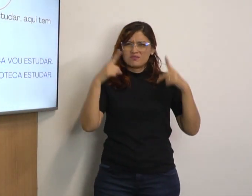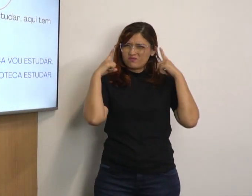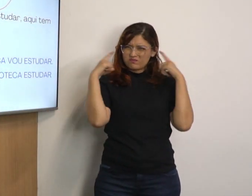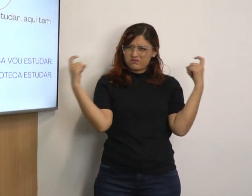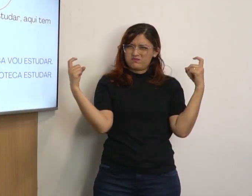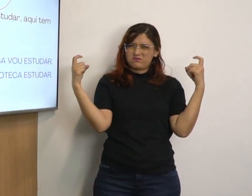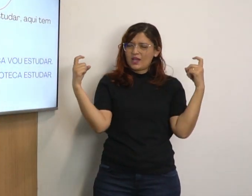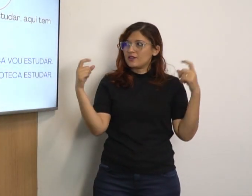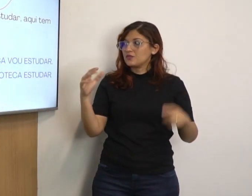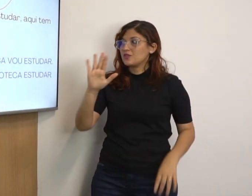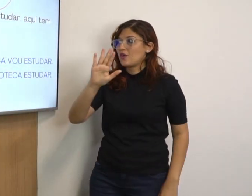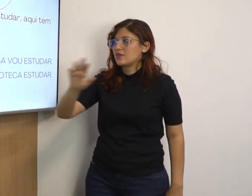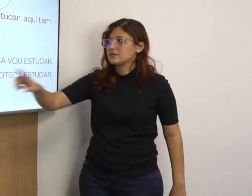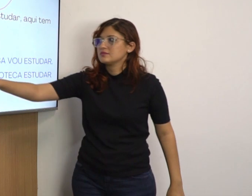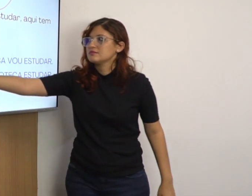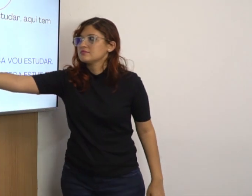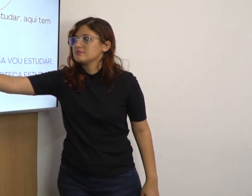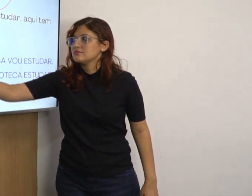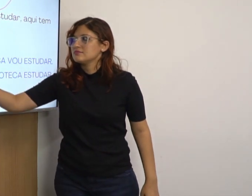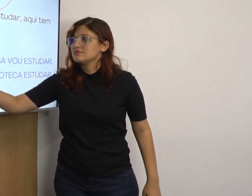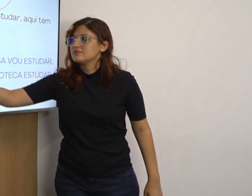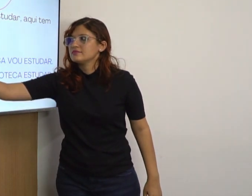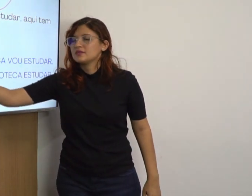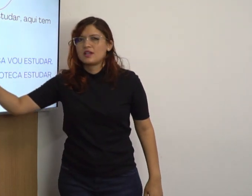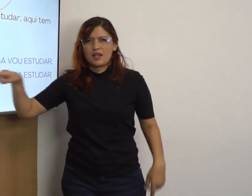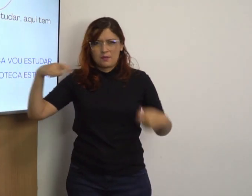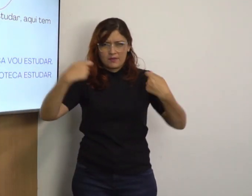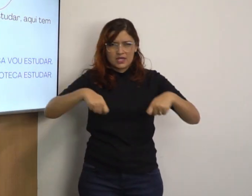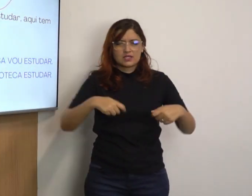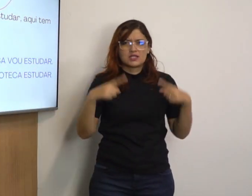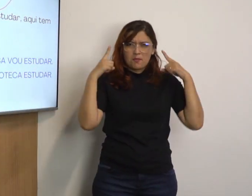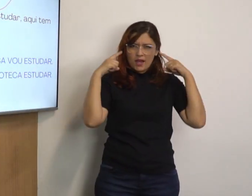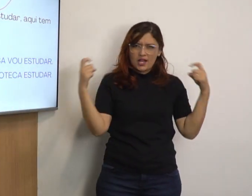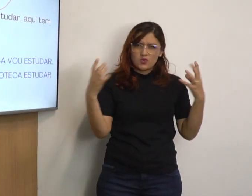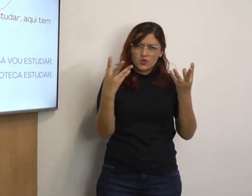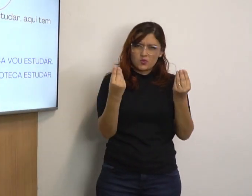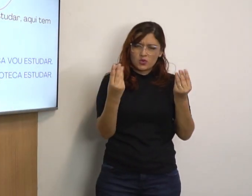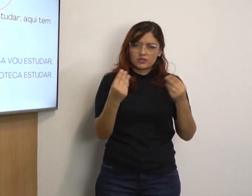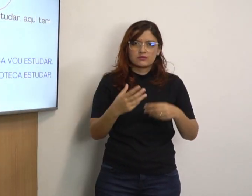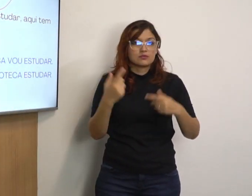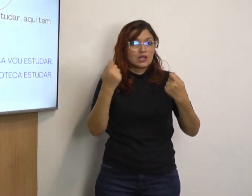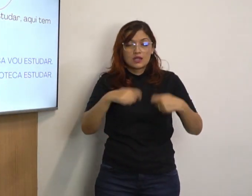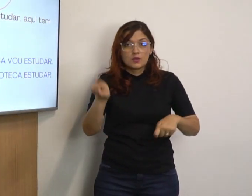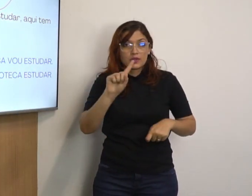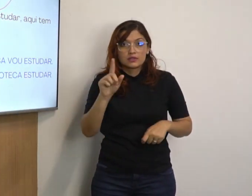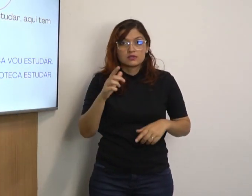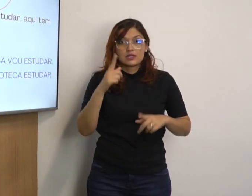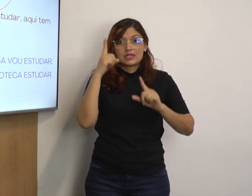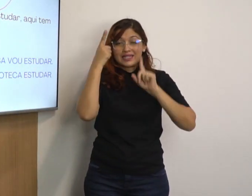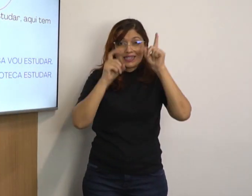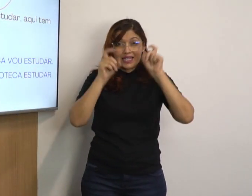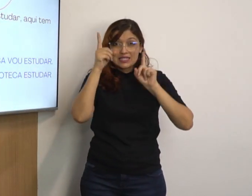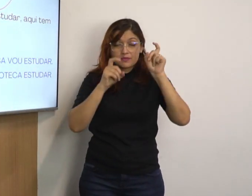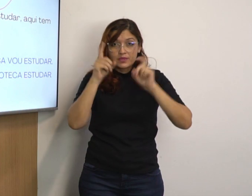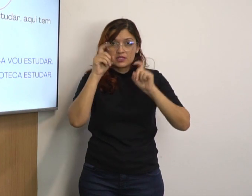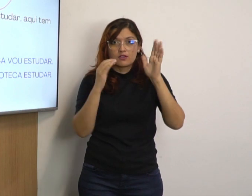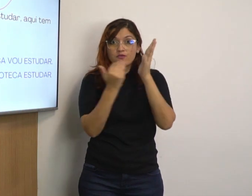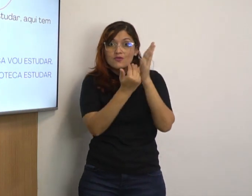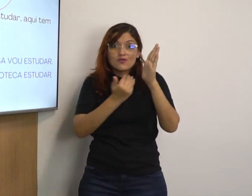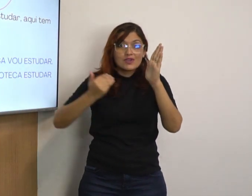sinalizar nessa ordem. Aqui, barulho. E veja. Barulho muito. Não precisa.